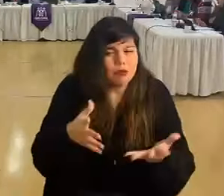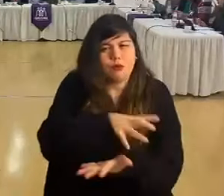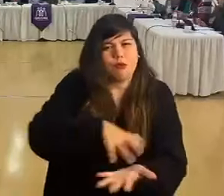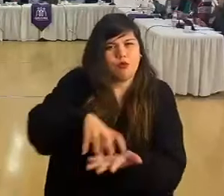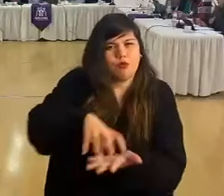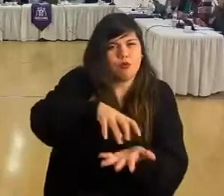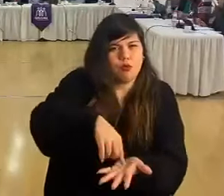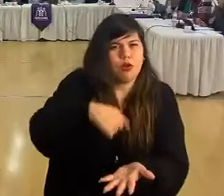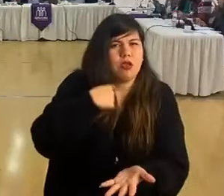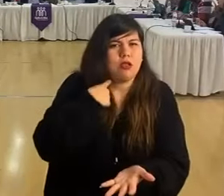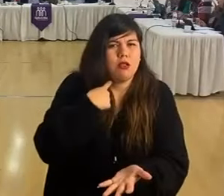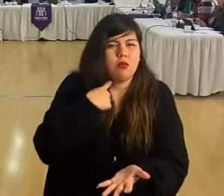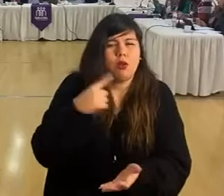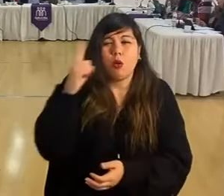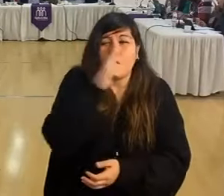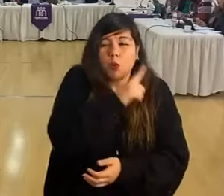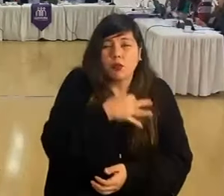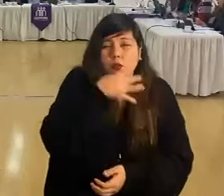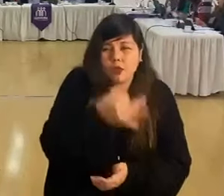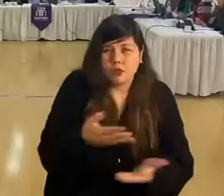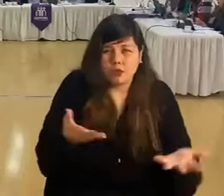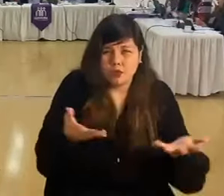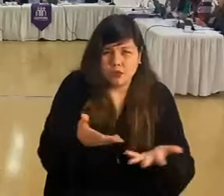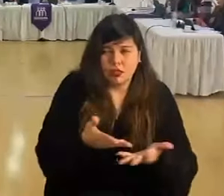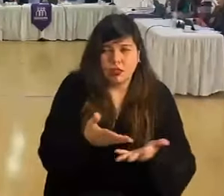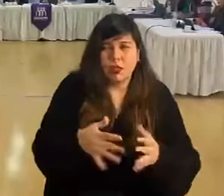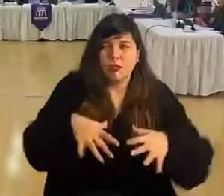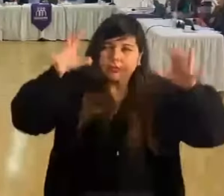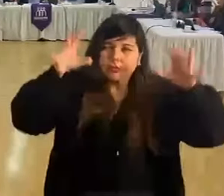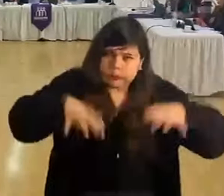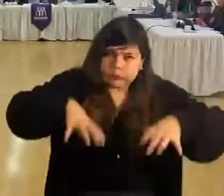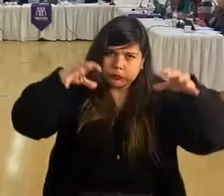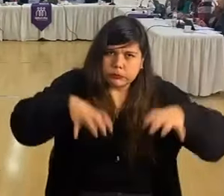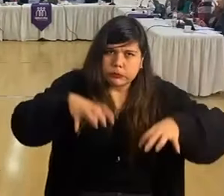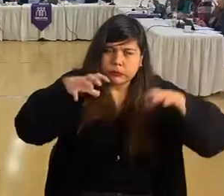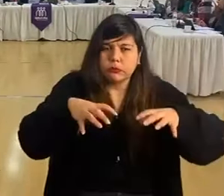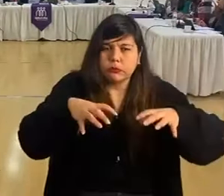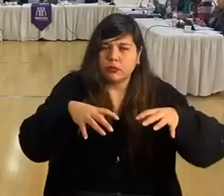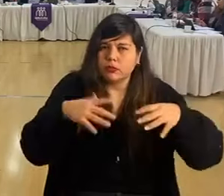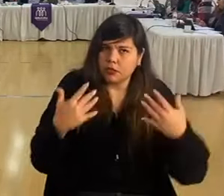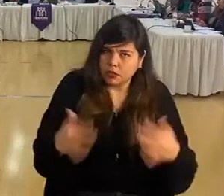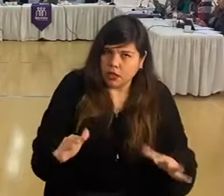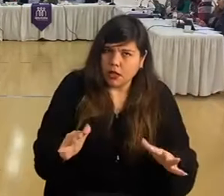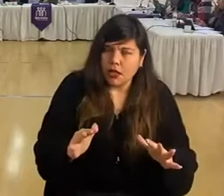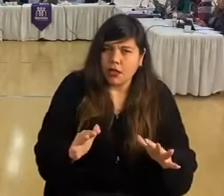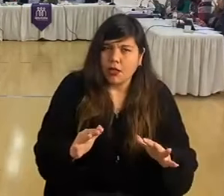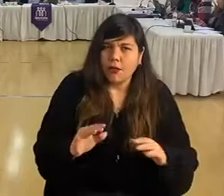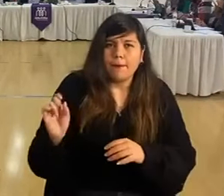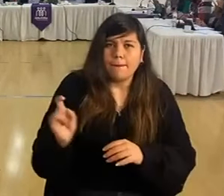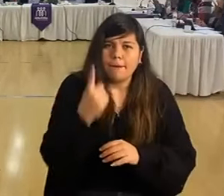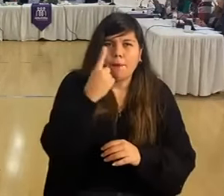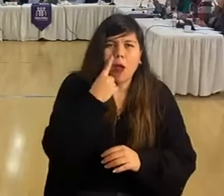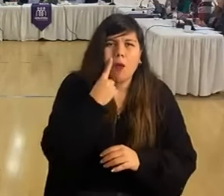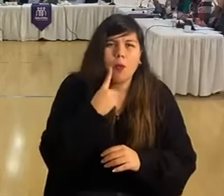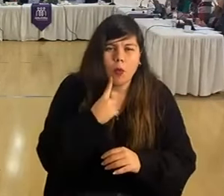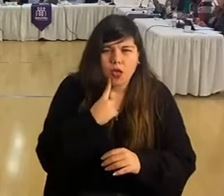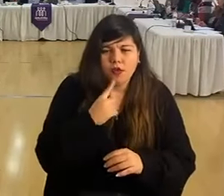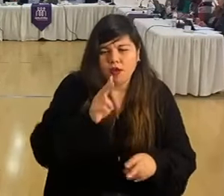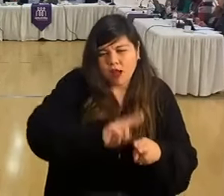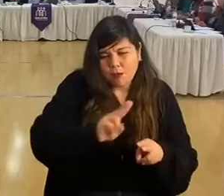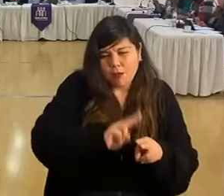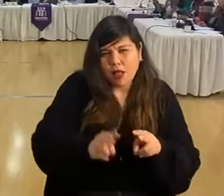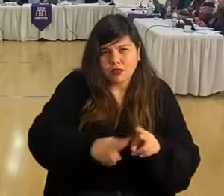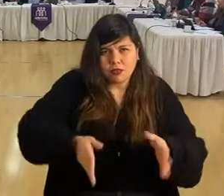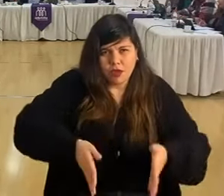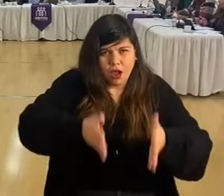Y lo último que me quiero referir, alcaldesa, es con respecto a la lluvia, que ya es la primera prueba, la reparación de